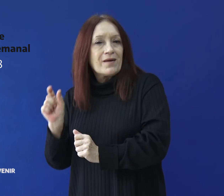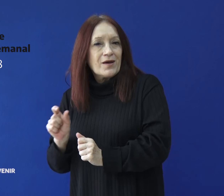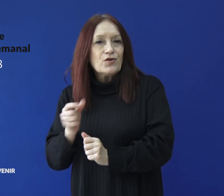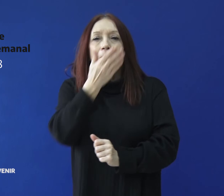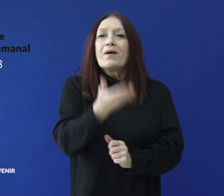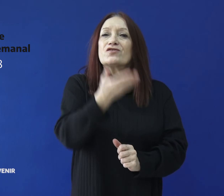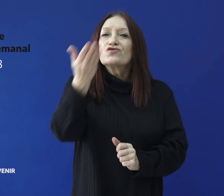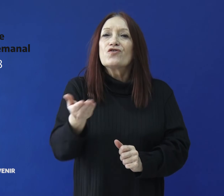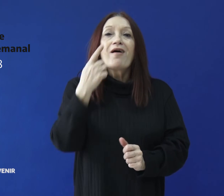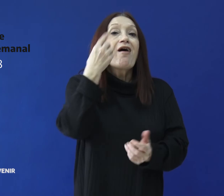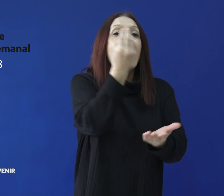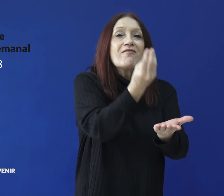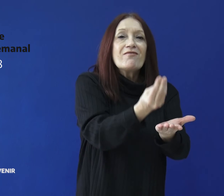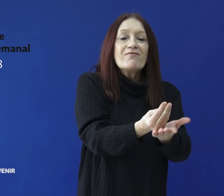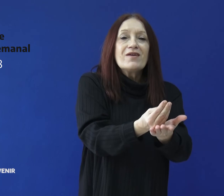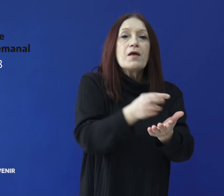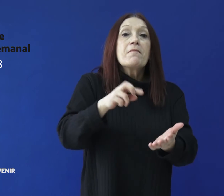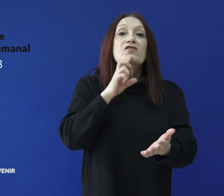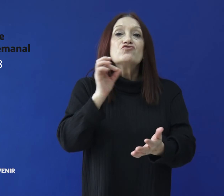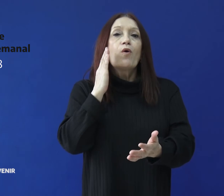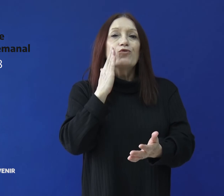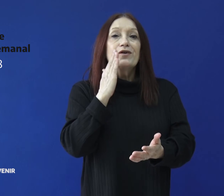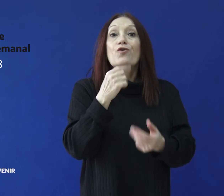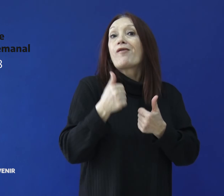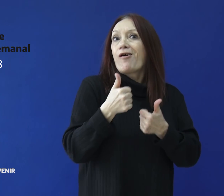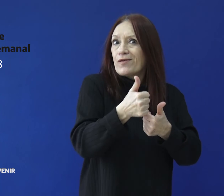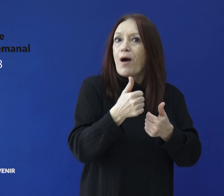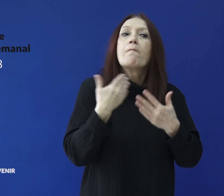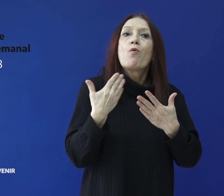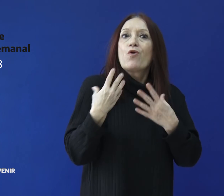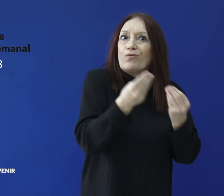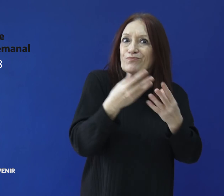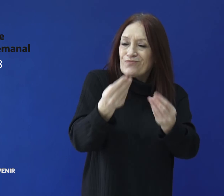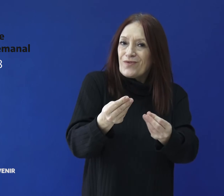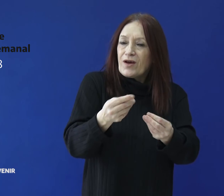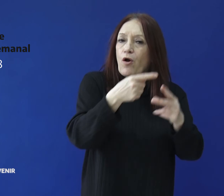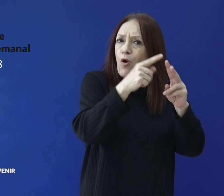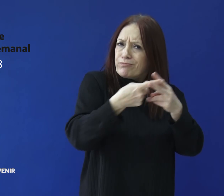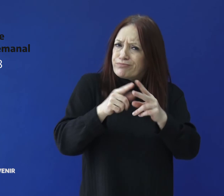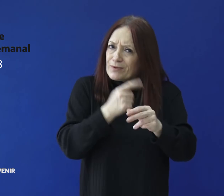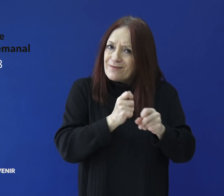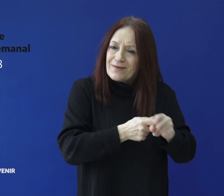vecinas de Perito Moreno quienes accedieron formalmente al equipamiento y maquinarias para sus proyectos.